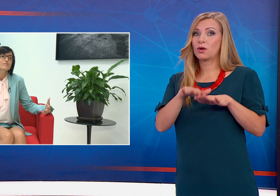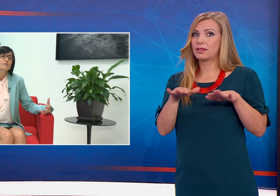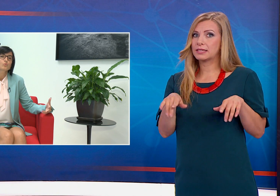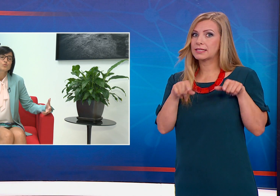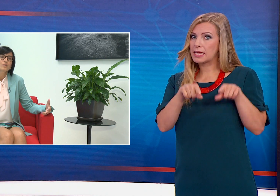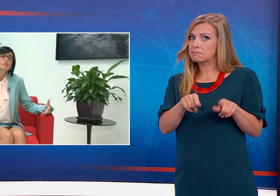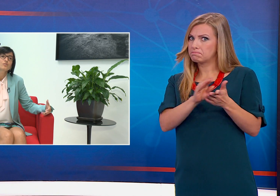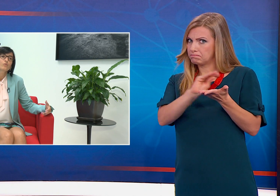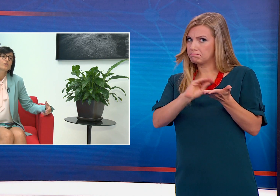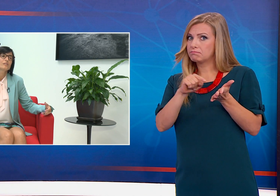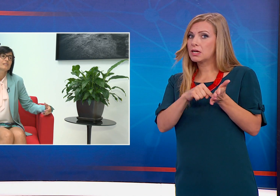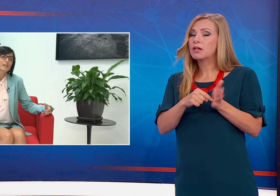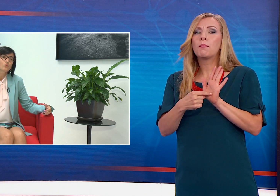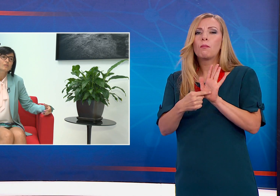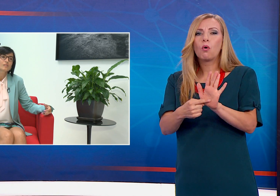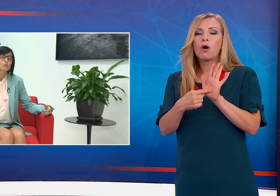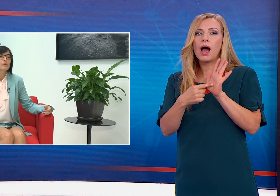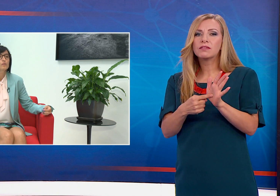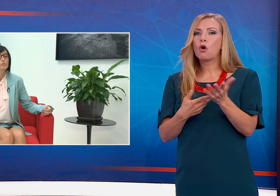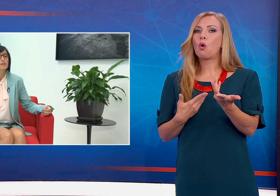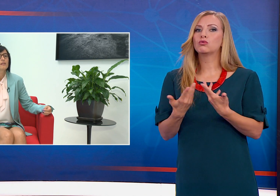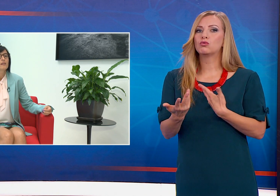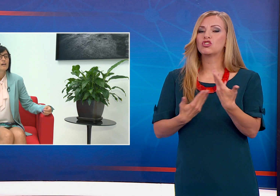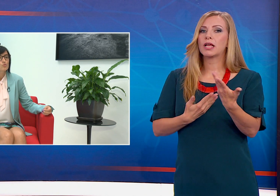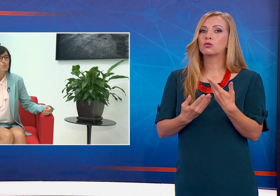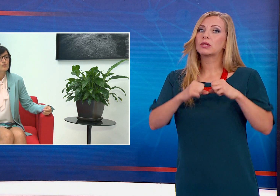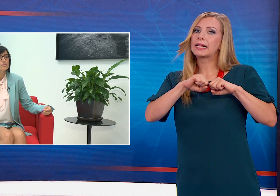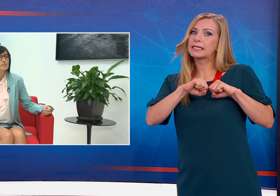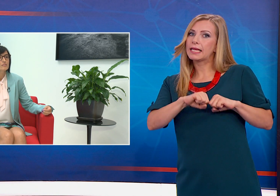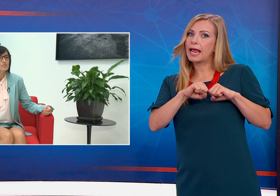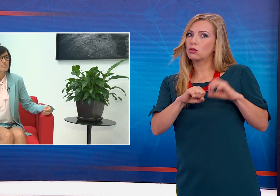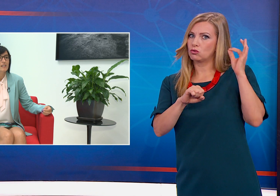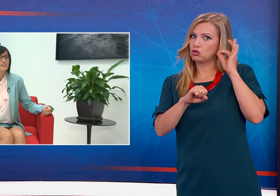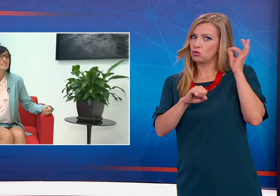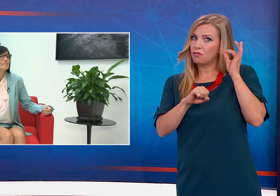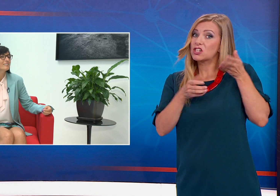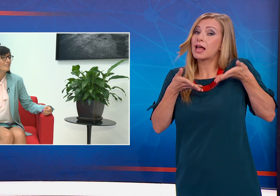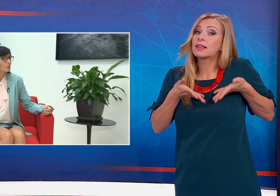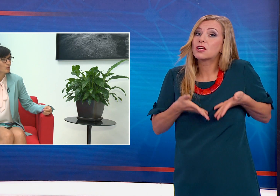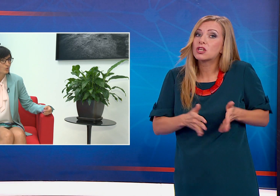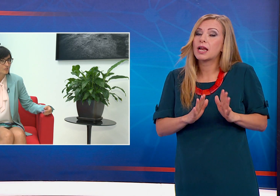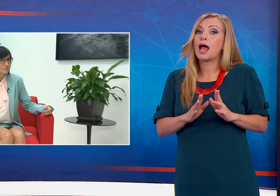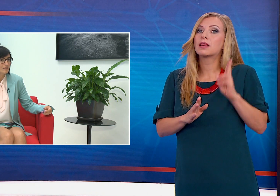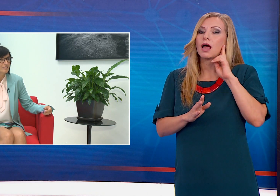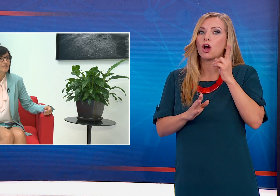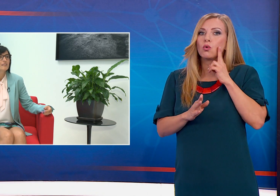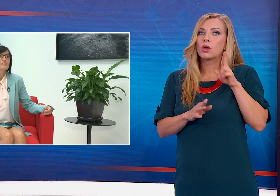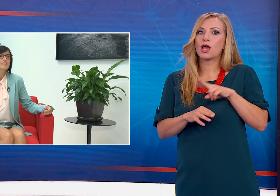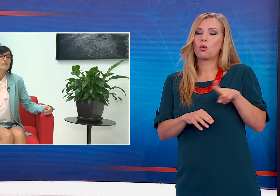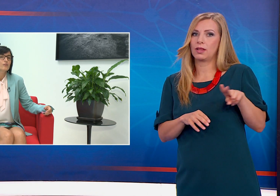взаимоотношенията и живота на директорката, която е чуваща дъщеря на глухи родители и две